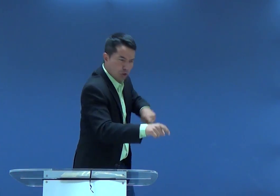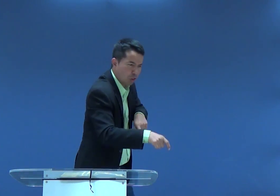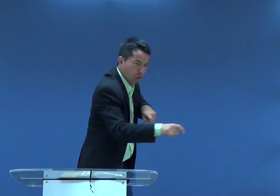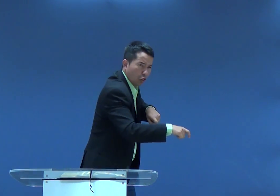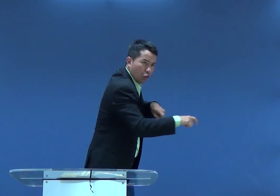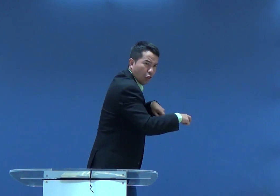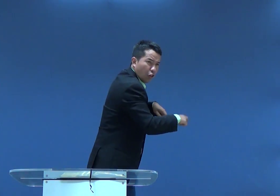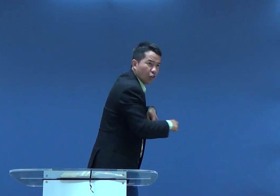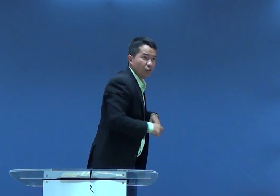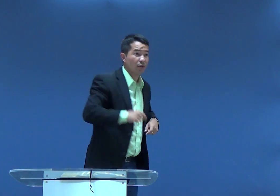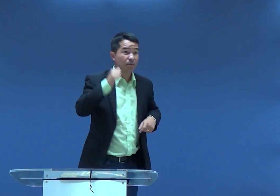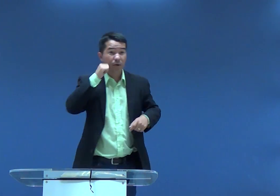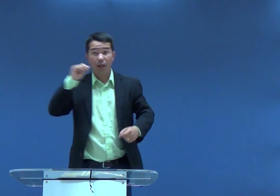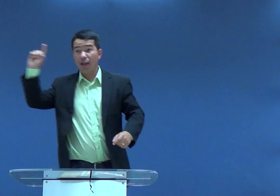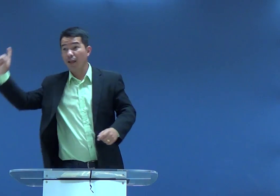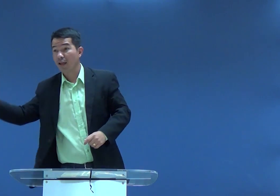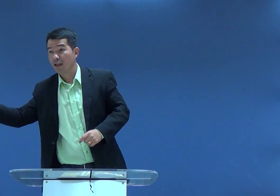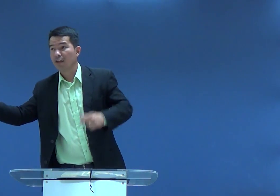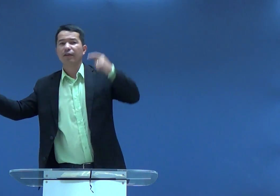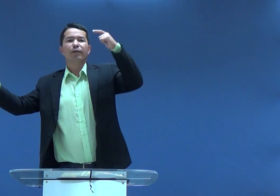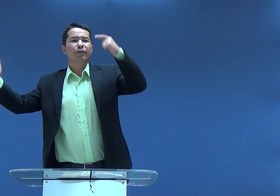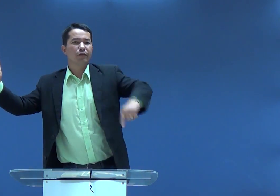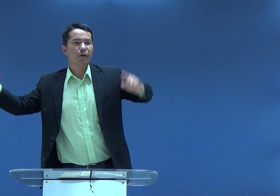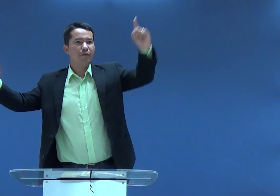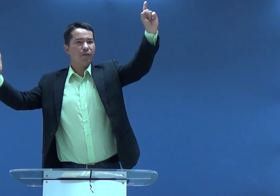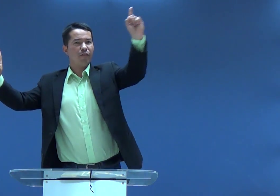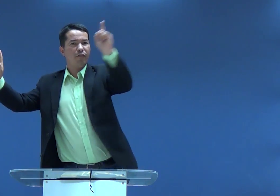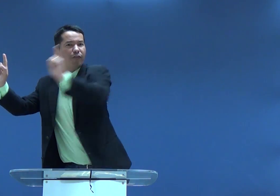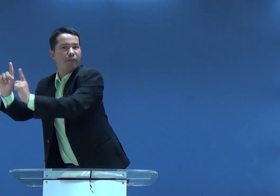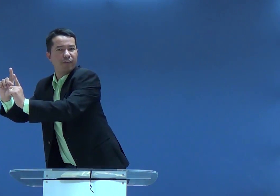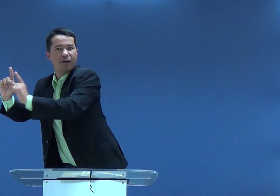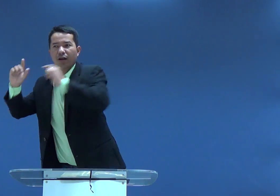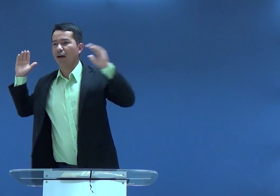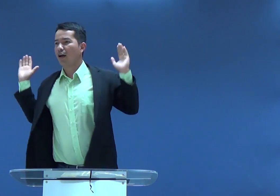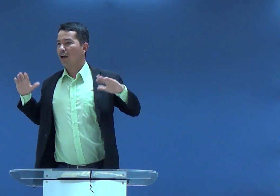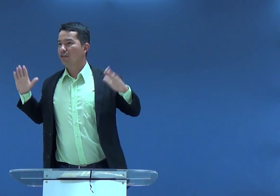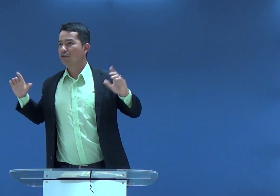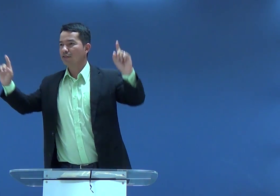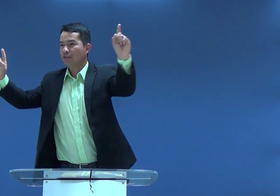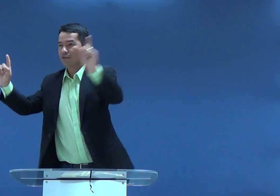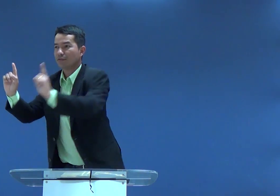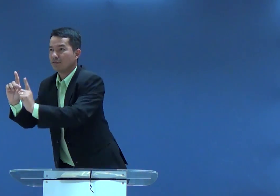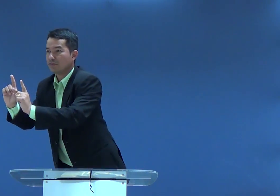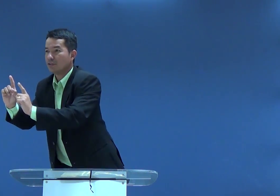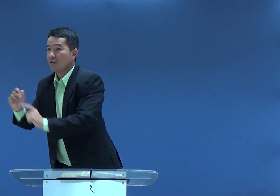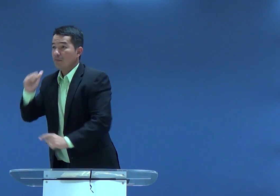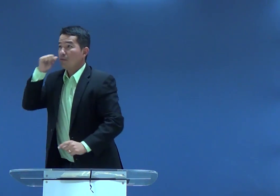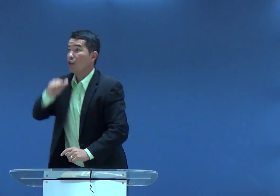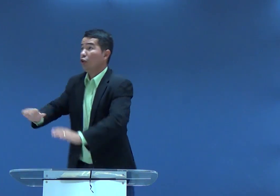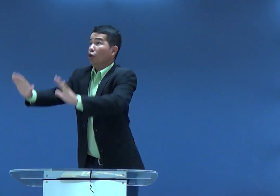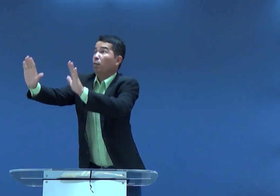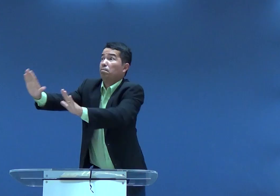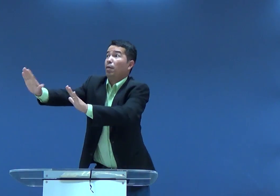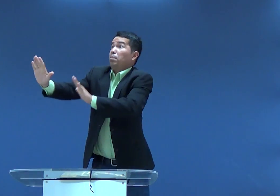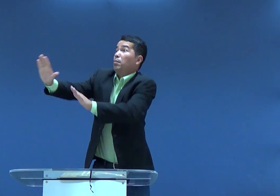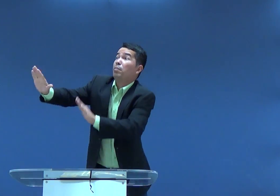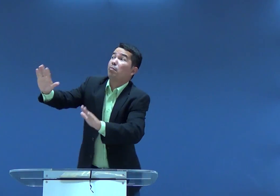manual, ali, com colheita, com plantação. E, novamente, um anjo falou com a sua esposa.